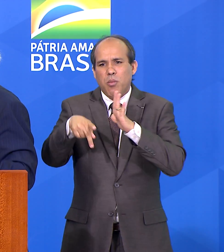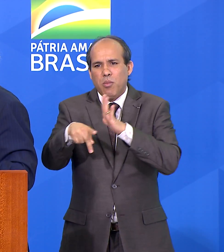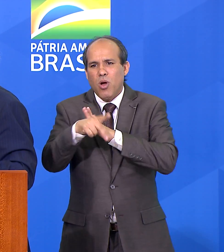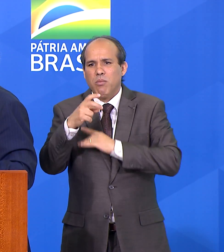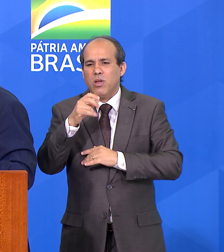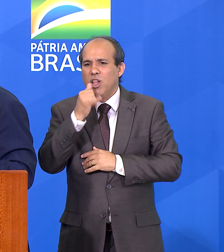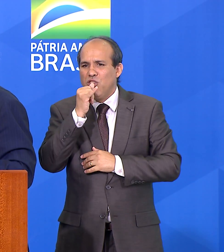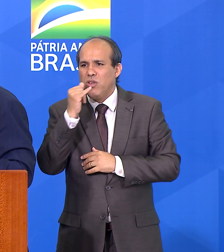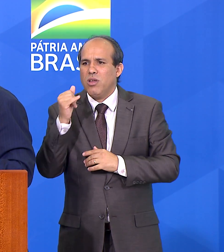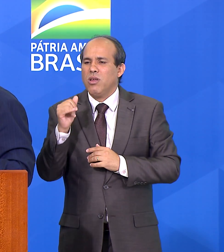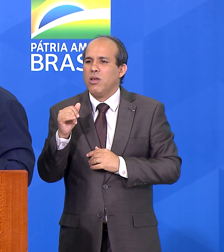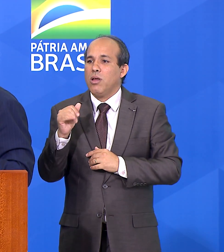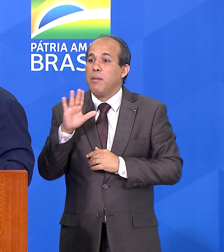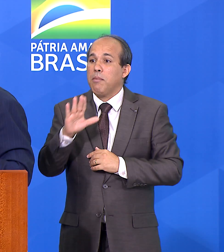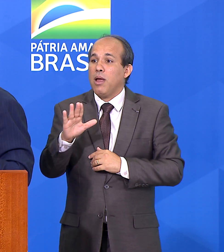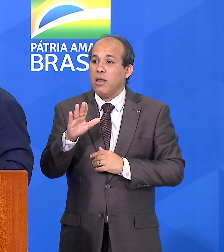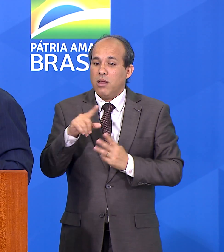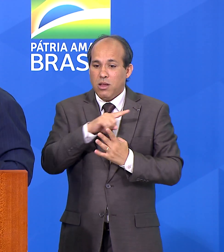no conceito correto.